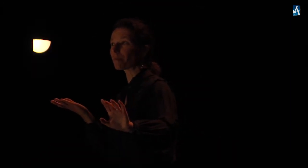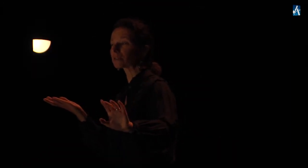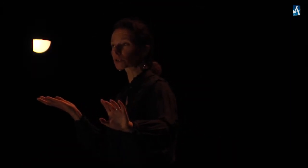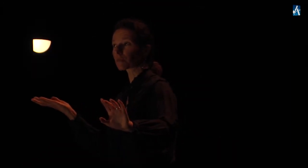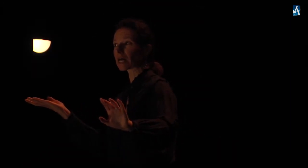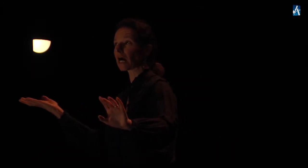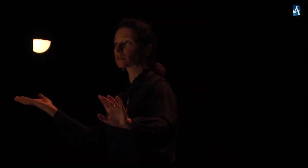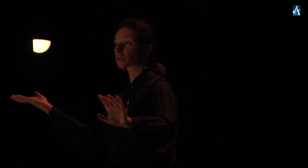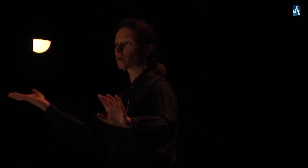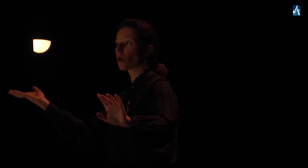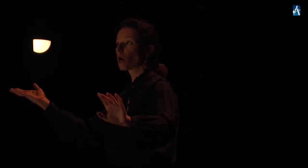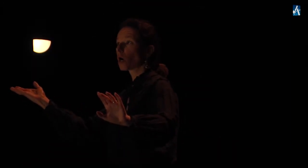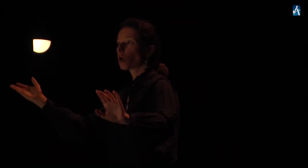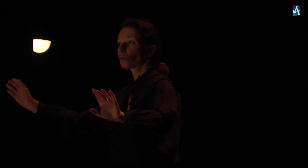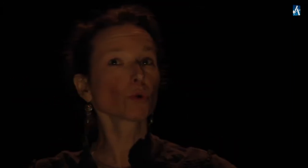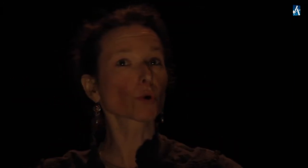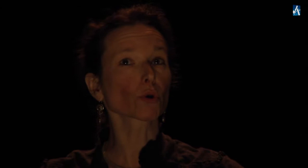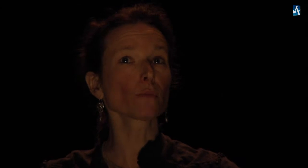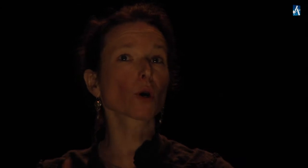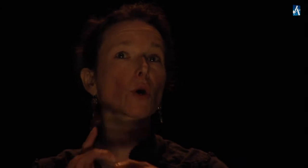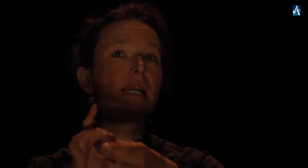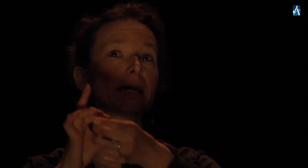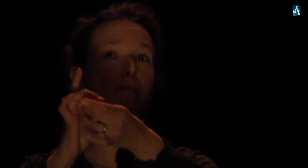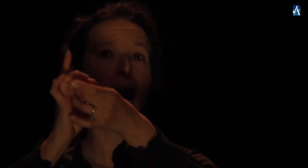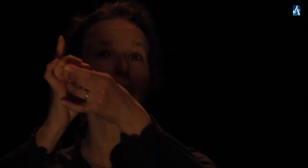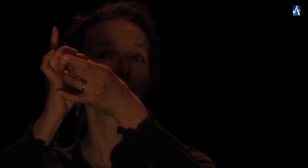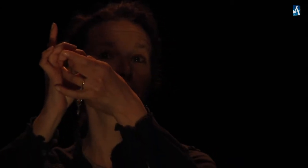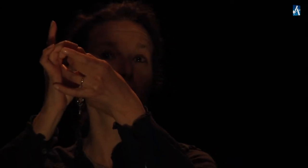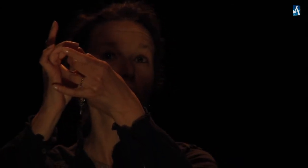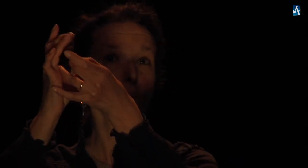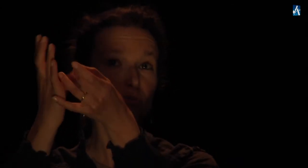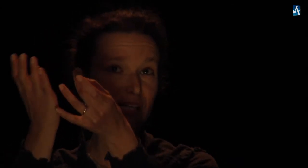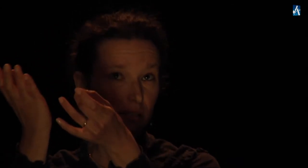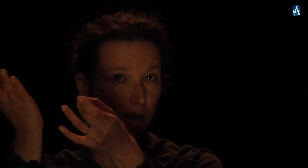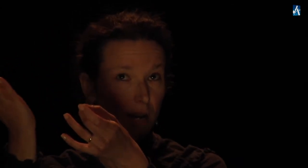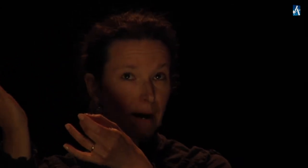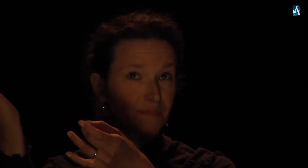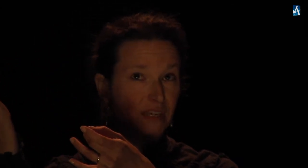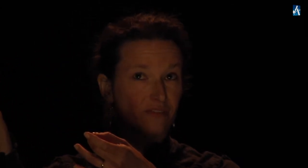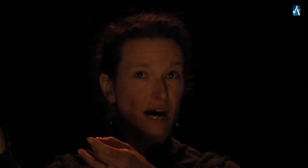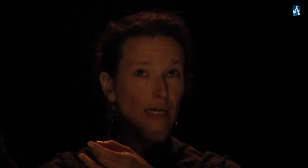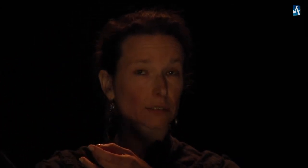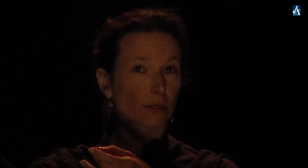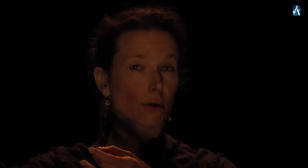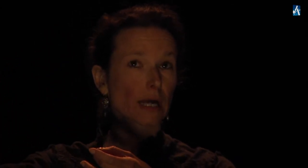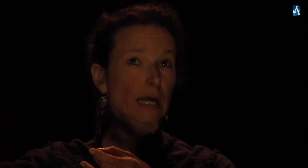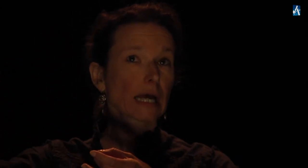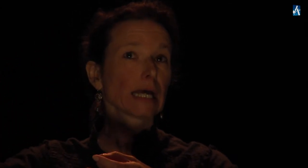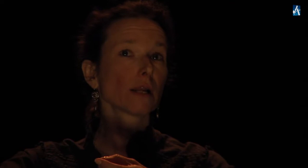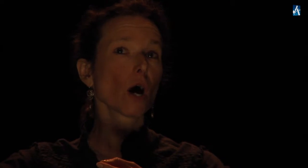entreprendre ! Nous crûmes que l'hymène Pouvait seulement défendre Et l